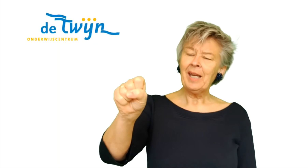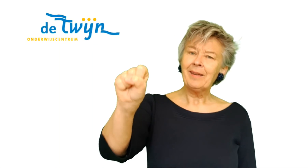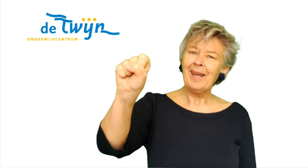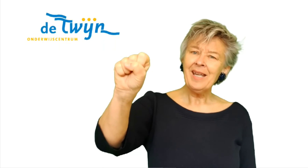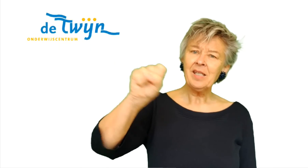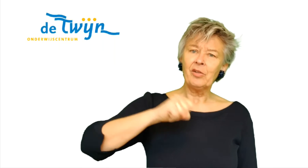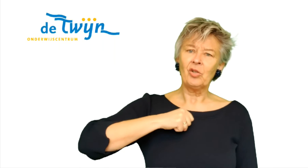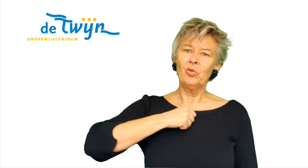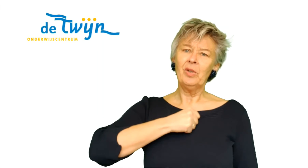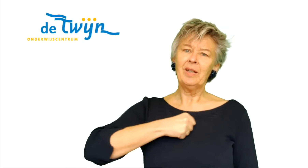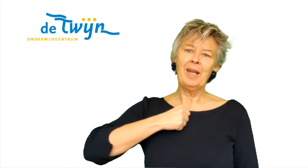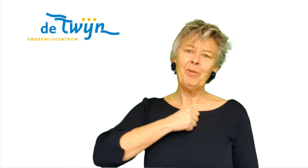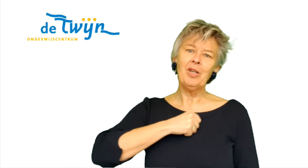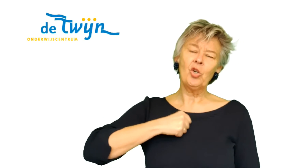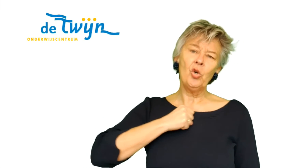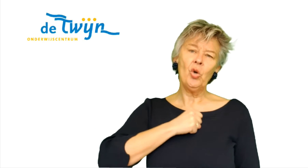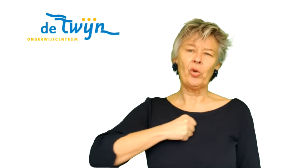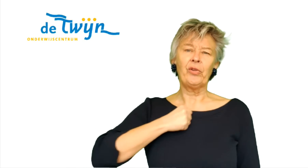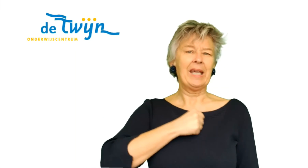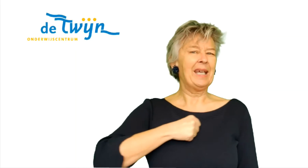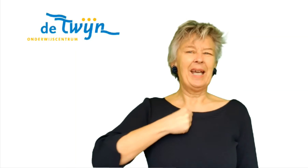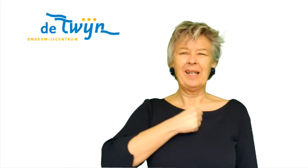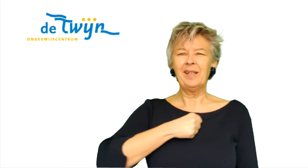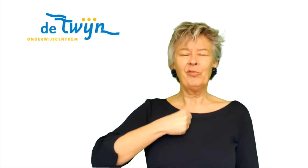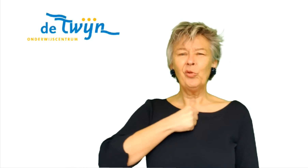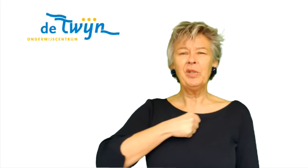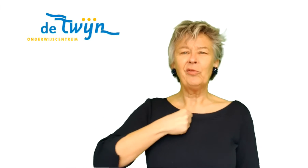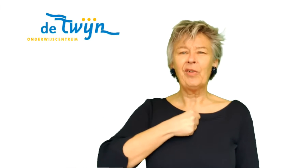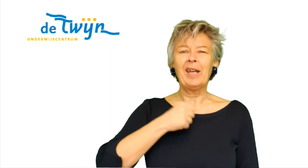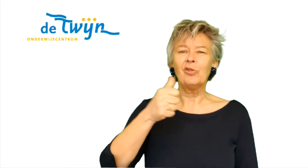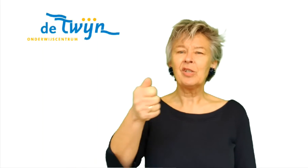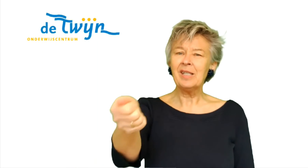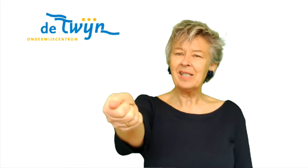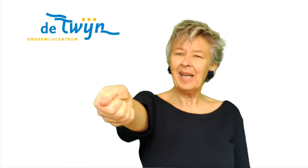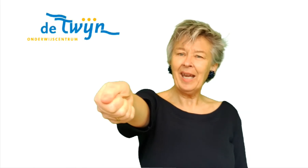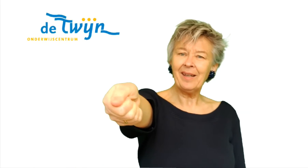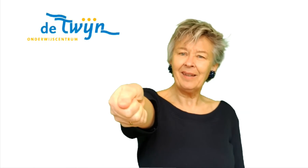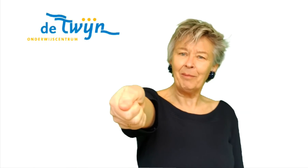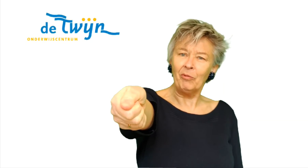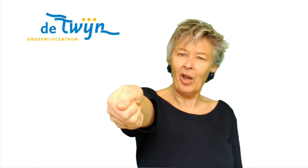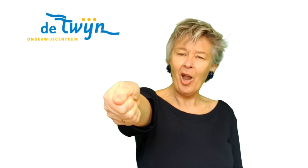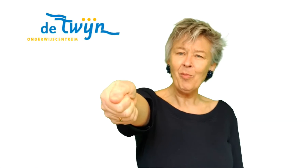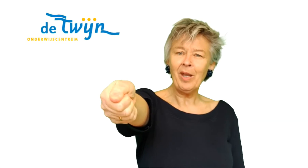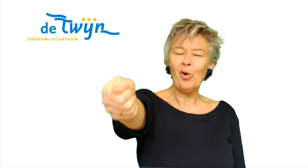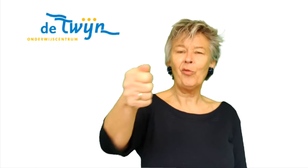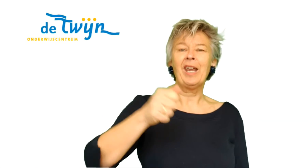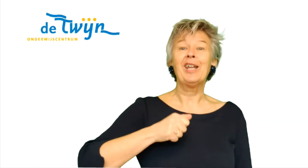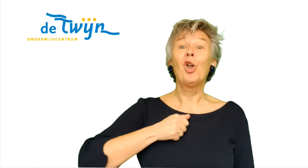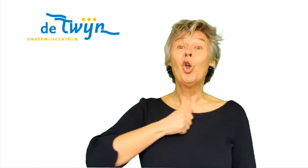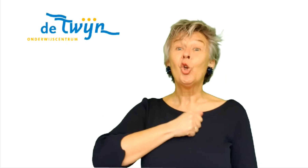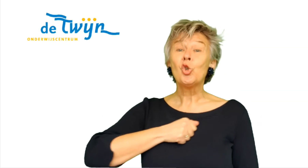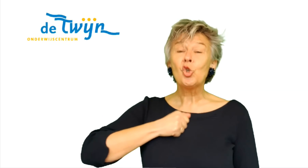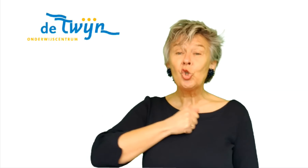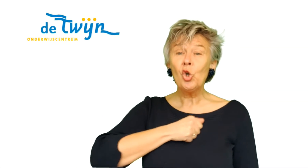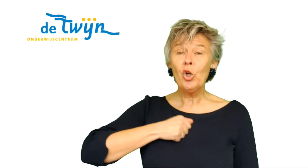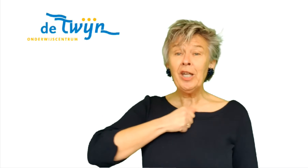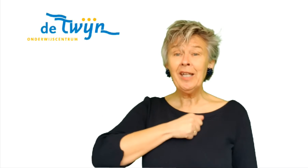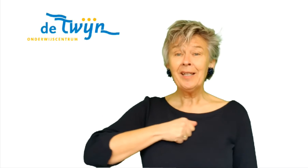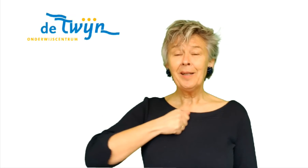het echt de S-hand zou doen, dan heb je die knokkel tegen je aan. En dat voelt niet fijn. Dus het is echt die duim er overheen. Sorry